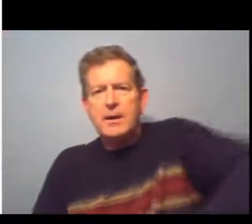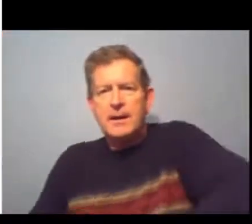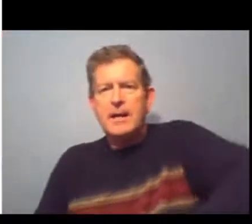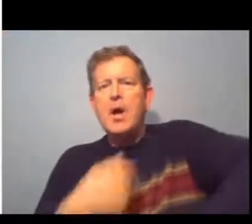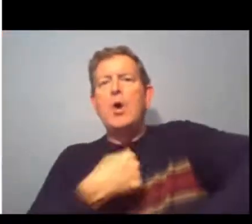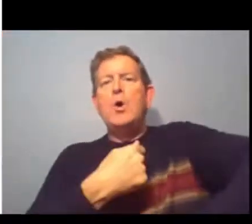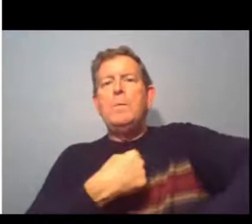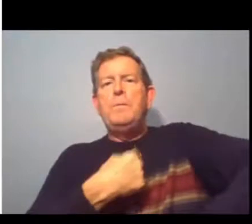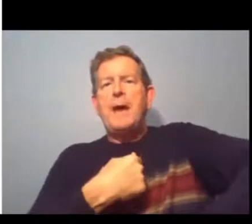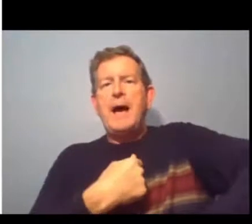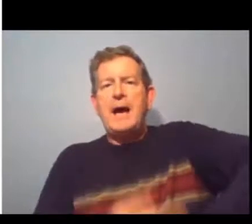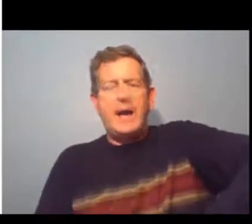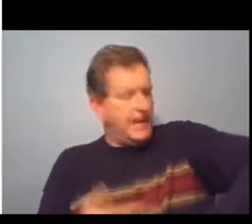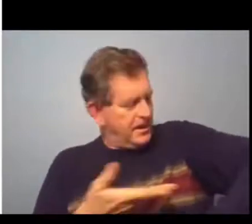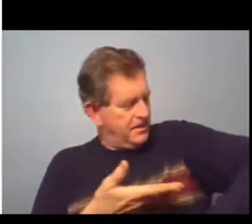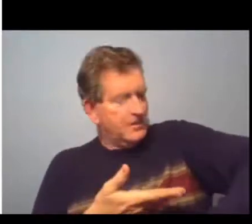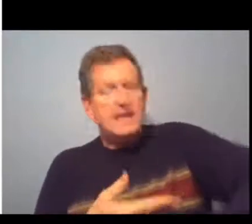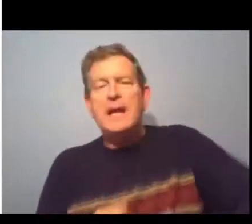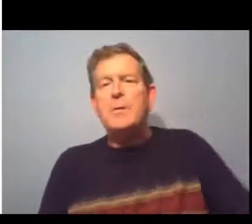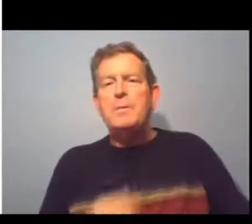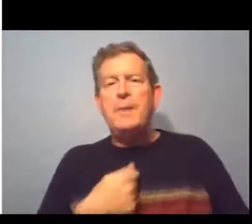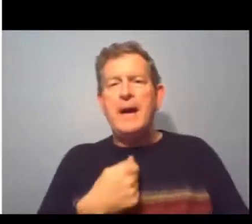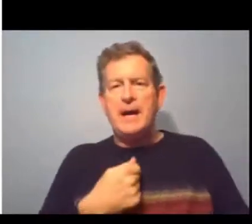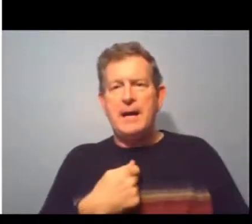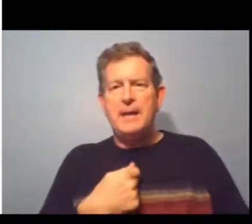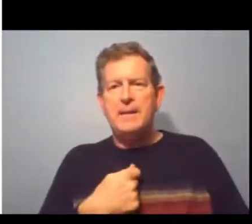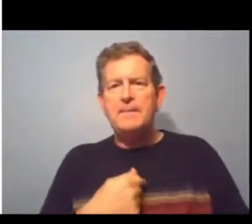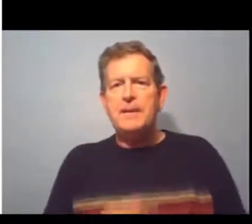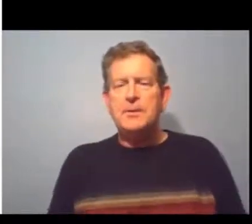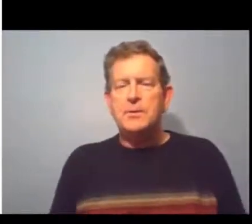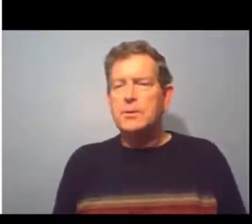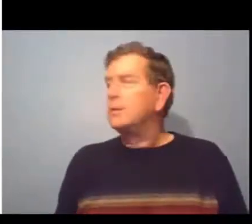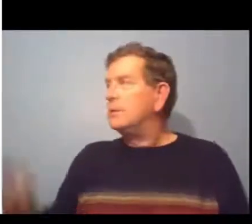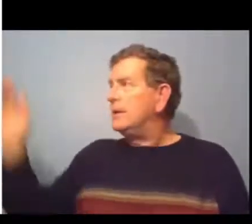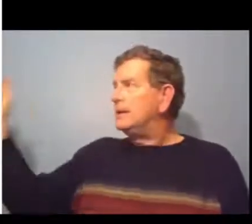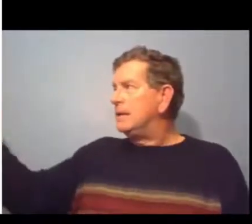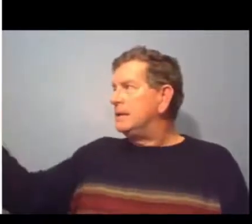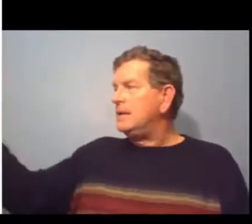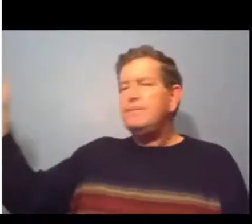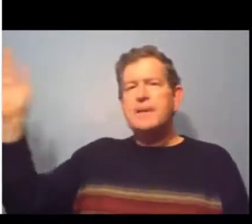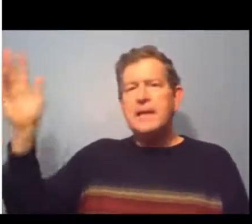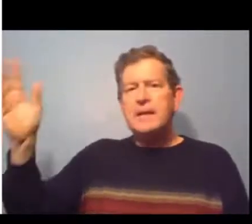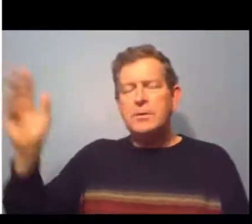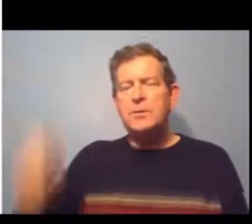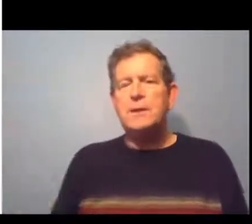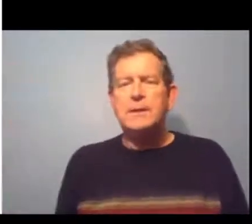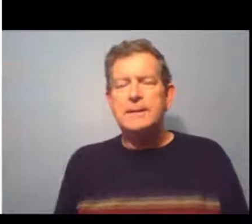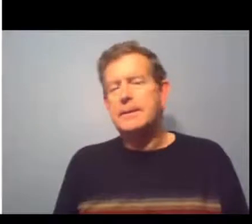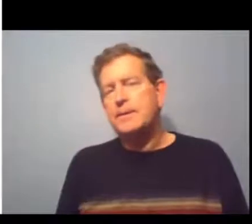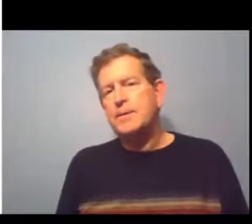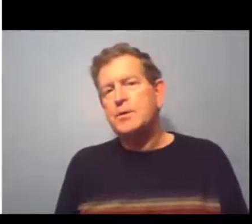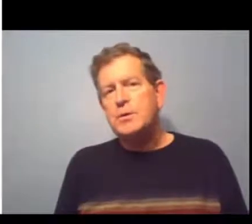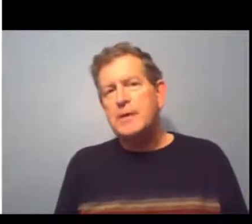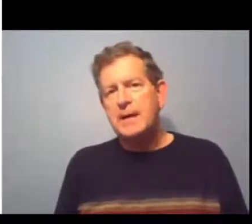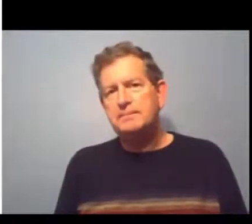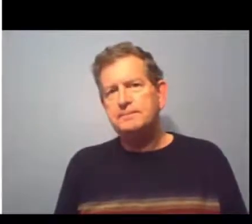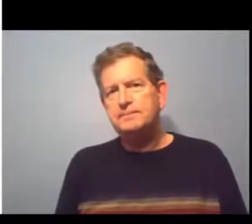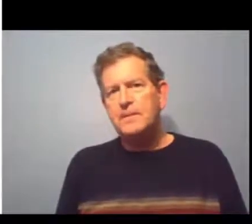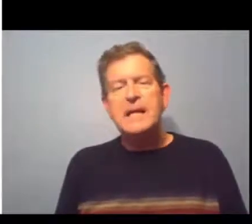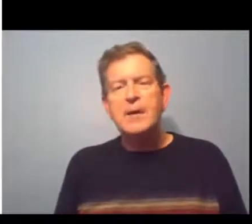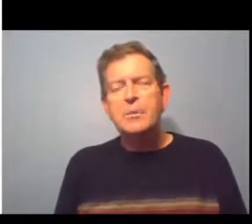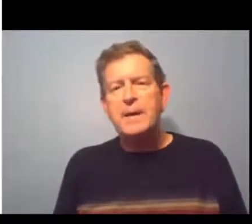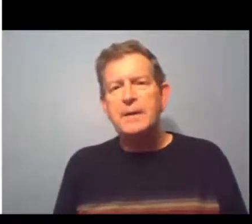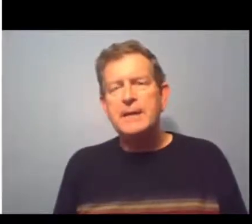le père d'Eddie et de Suzanne.